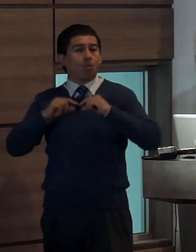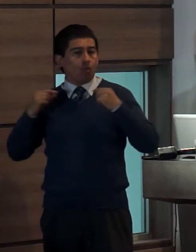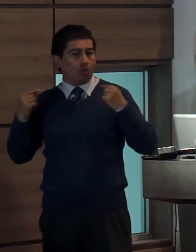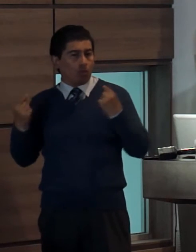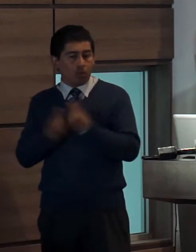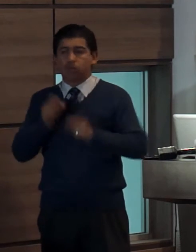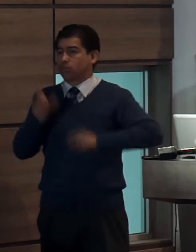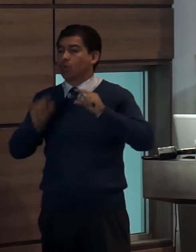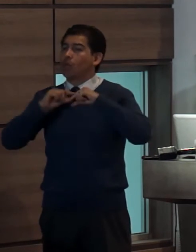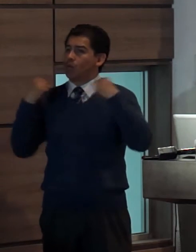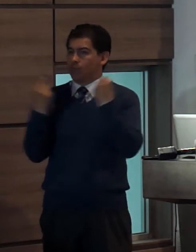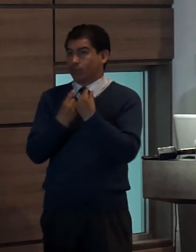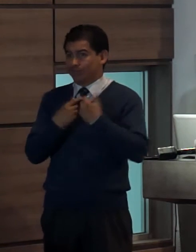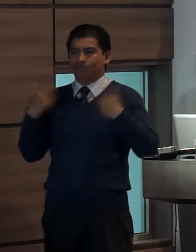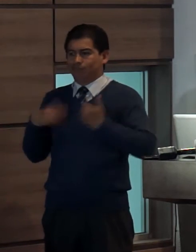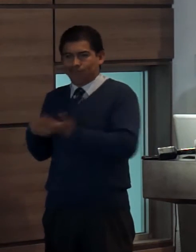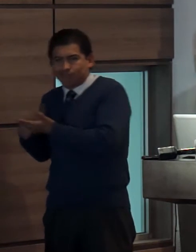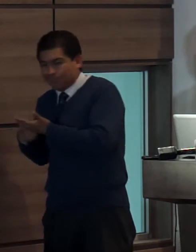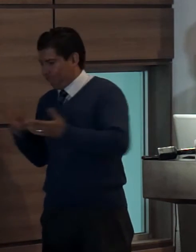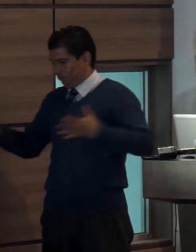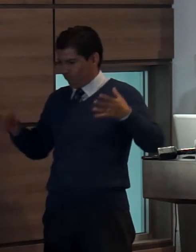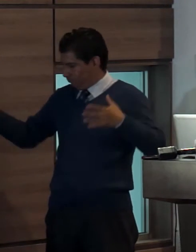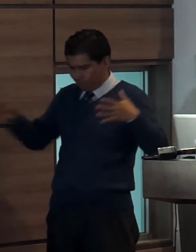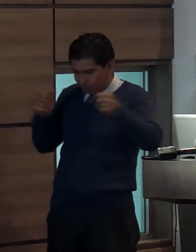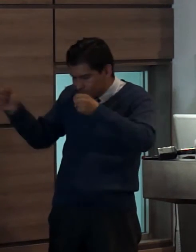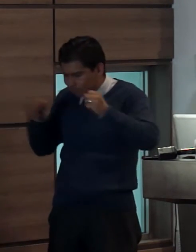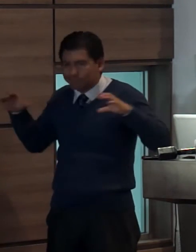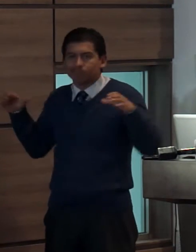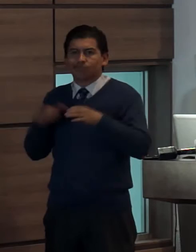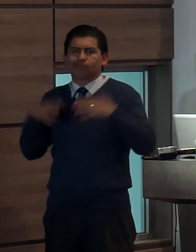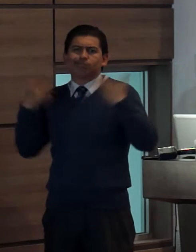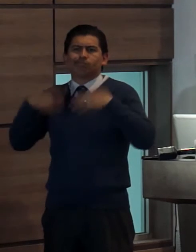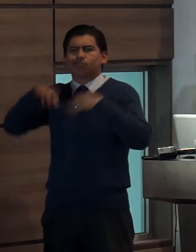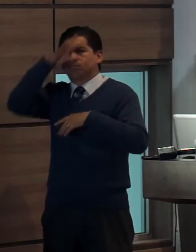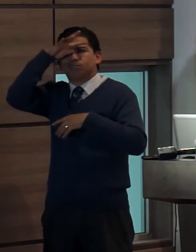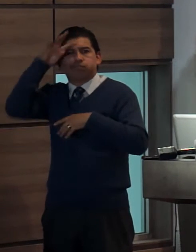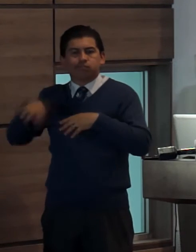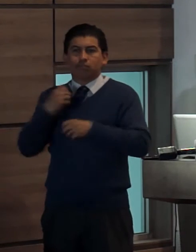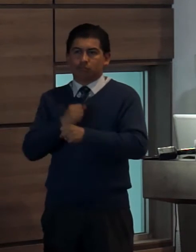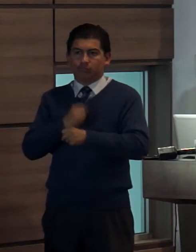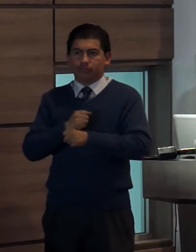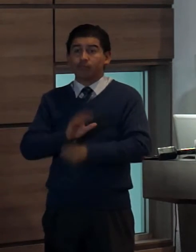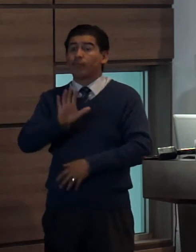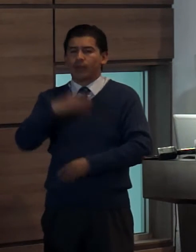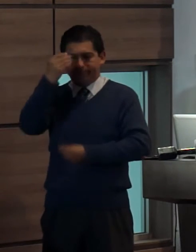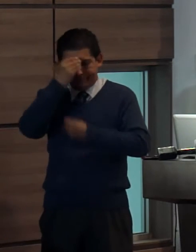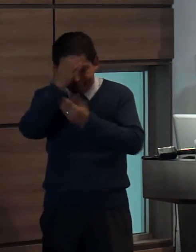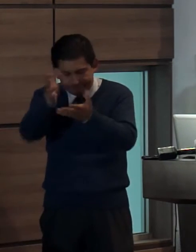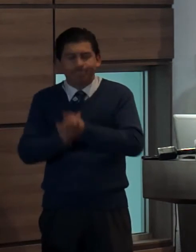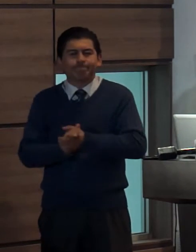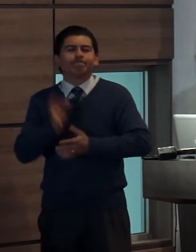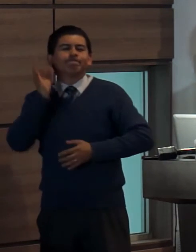las dos instituciones pero permítanme en este momento señalar el trabajo especial y tesonero de la compañera